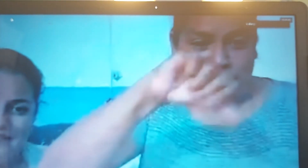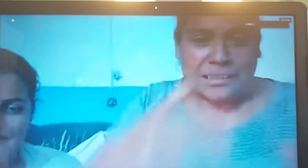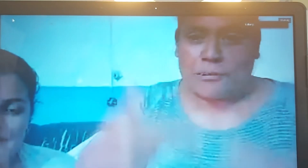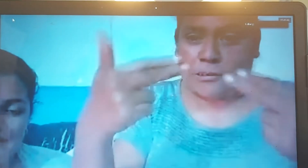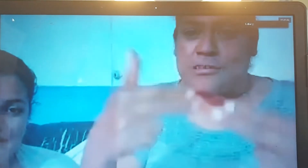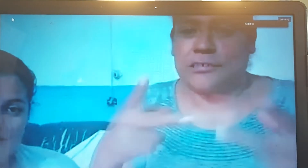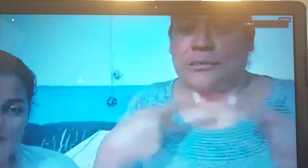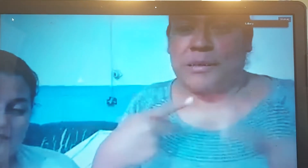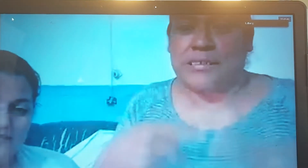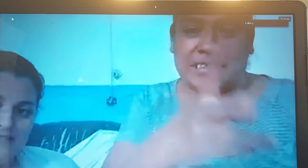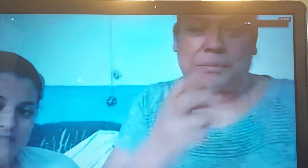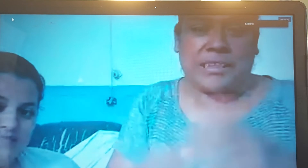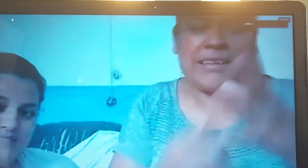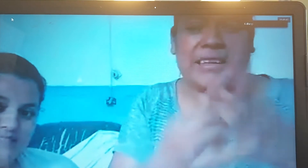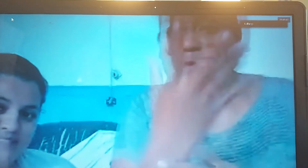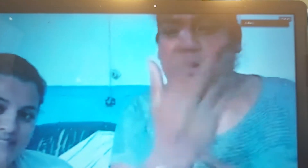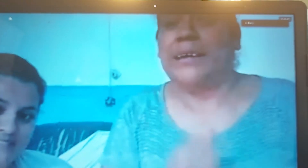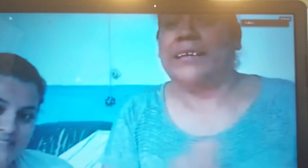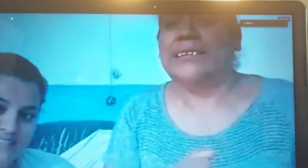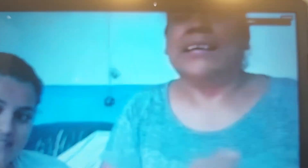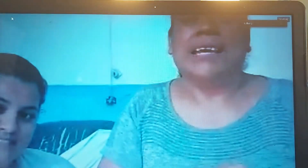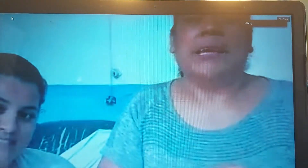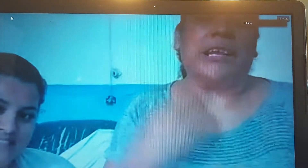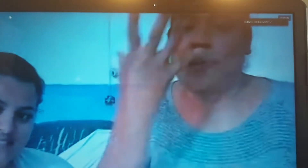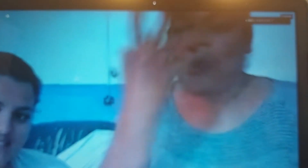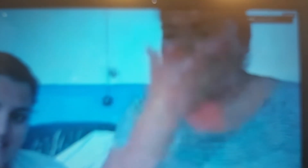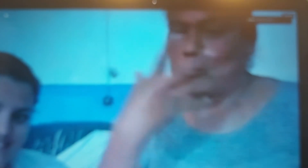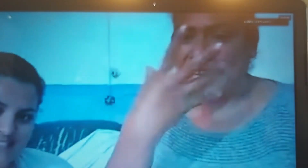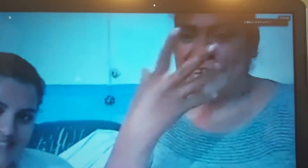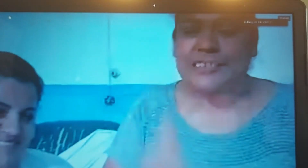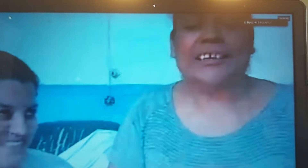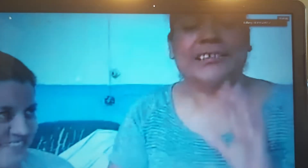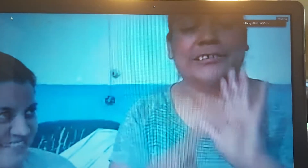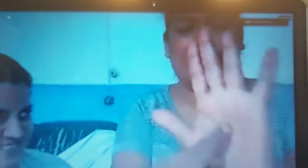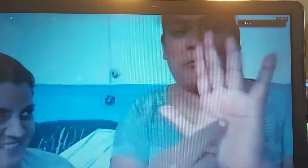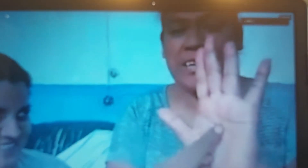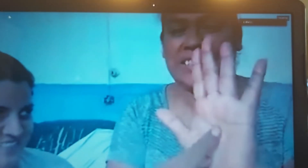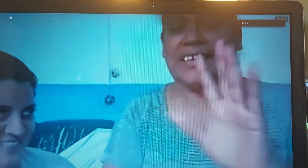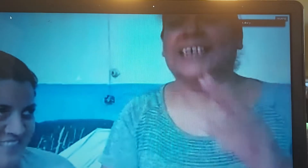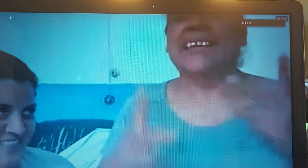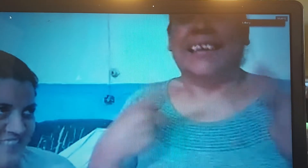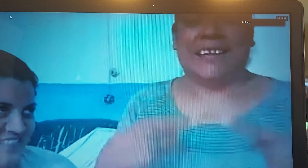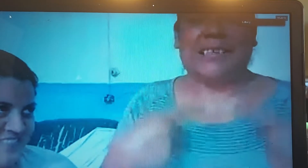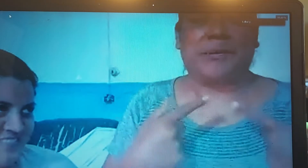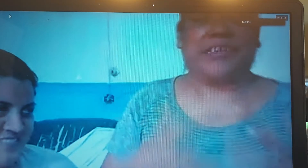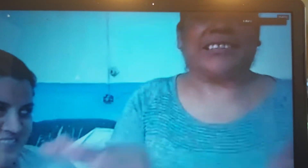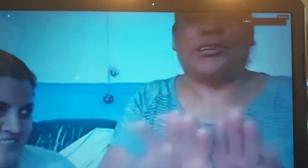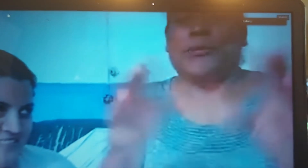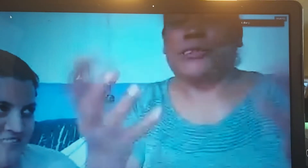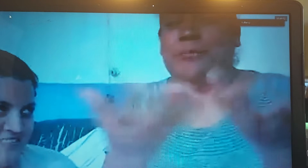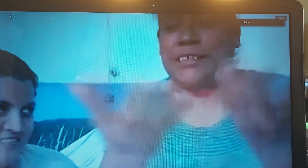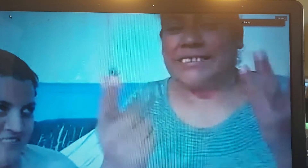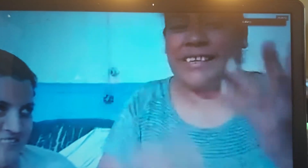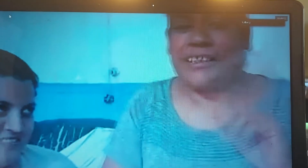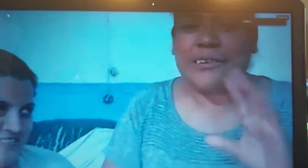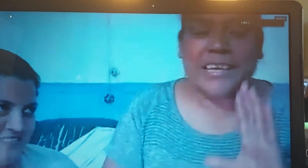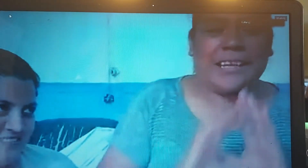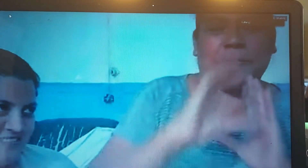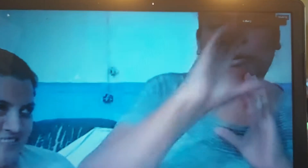negocios con personas indicadas nuevas y bueno, los modelos son la muestra de las personas cómo estamos haciendo, le muestro